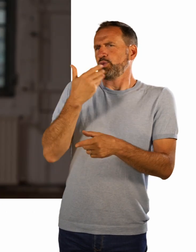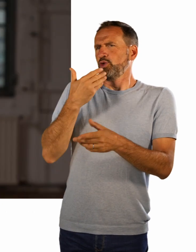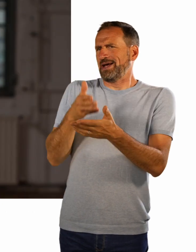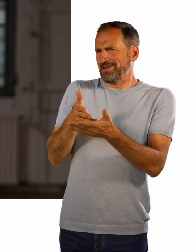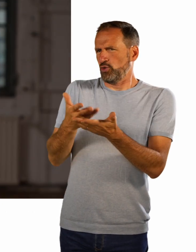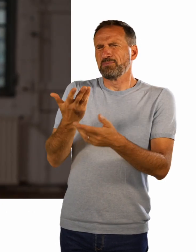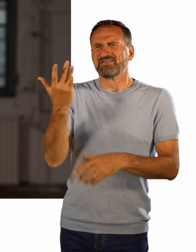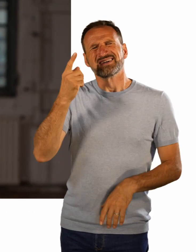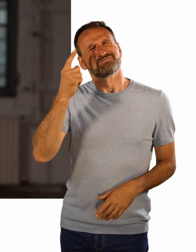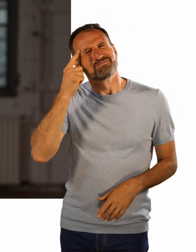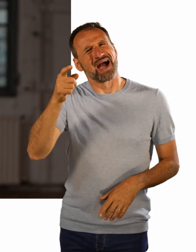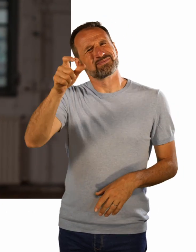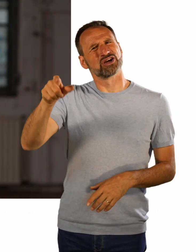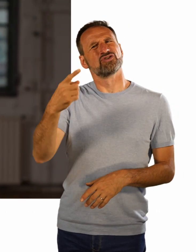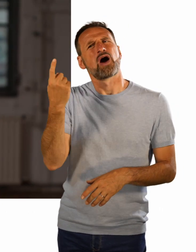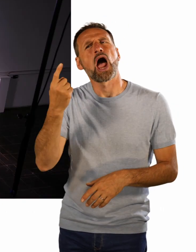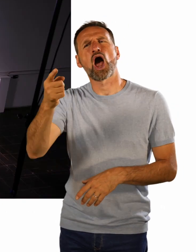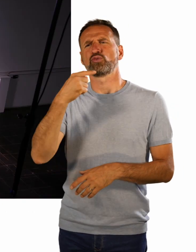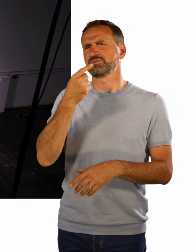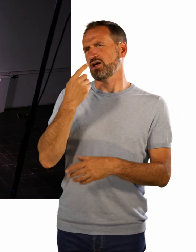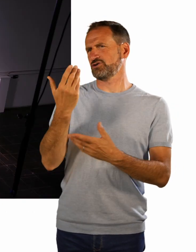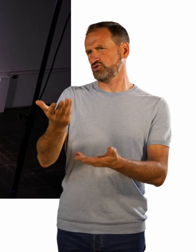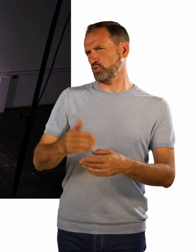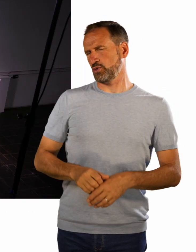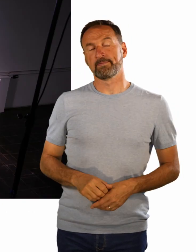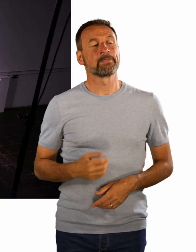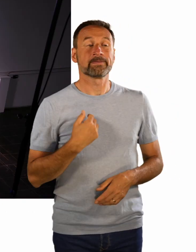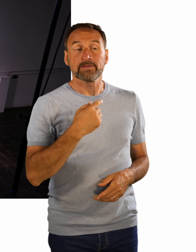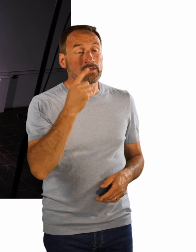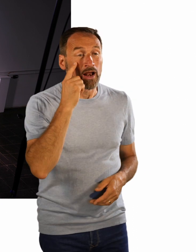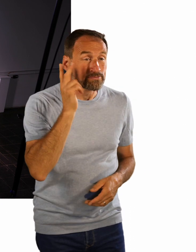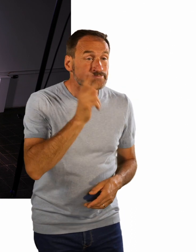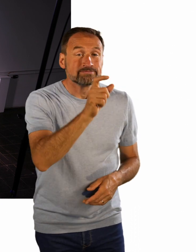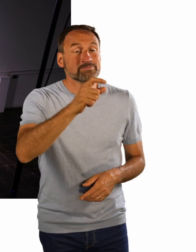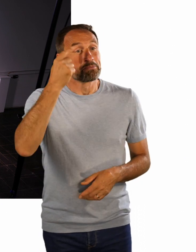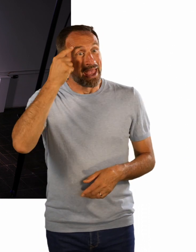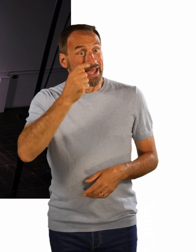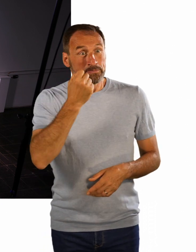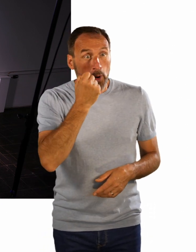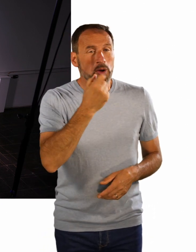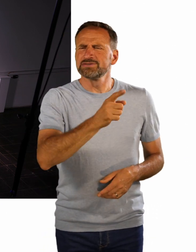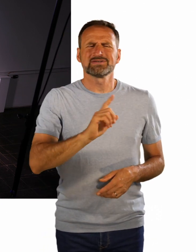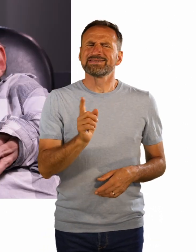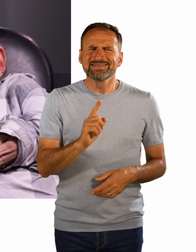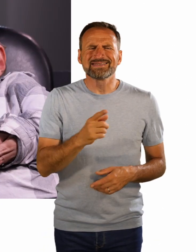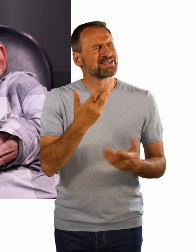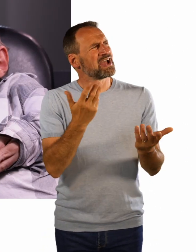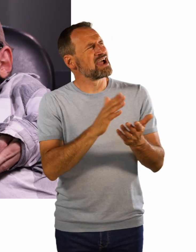Ich glaube, das ist gar nicht böse gemeint. Und ich glaube, dass sie vielleicht Menschen im Rollstuhl vor allem selten sehen auf Partys,